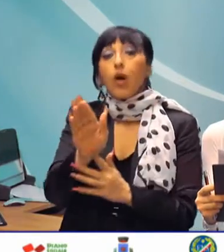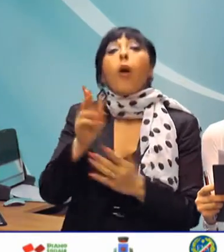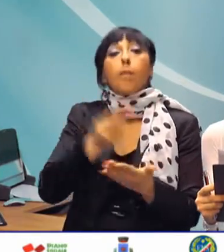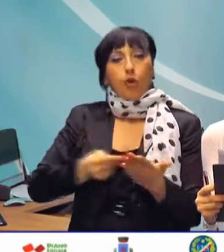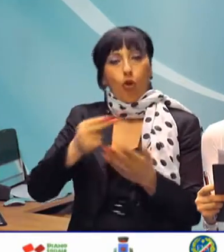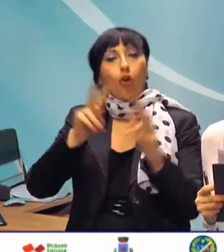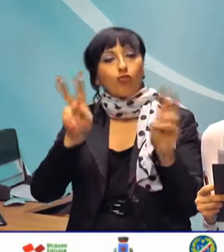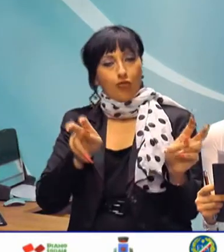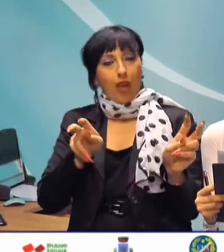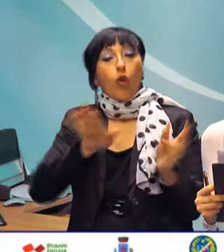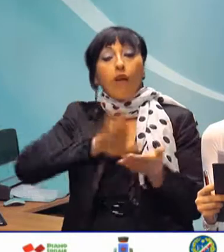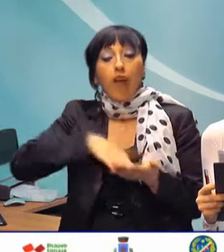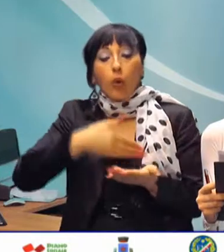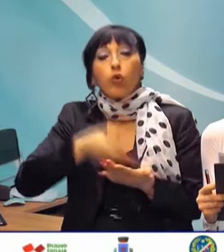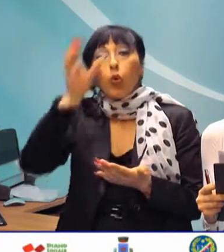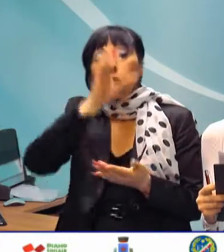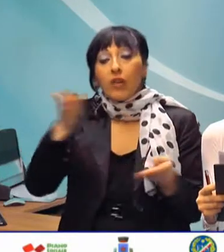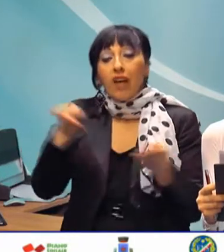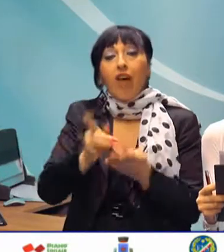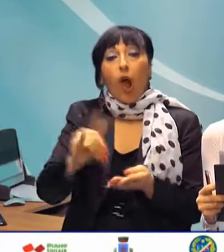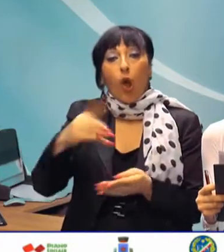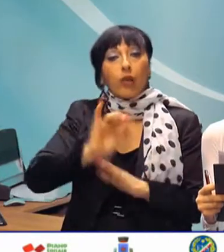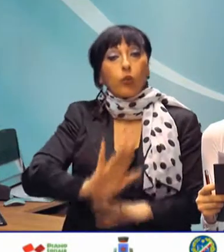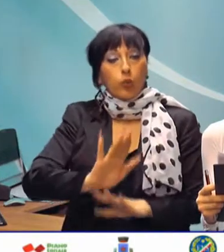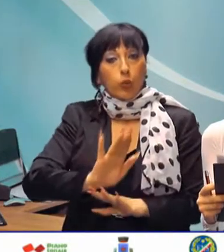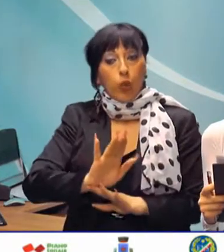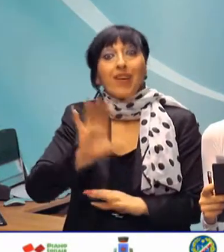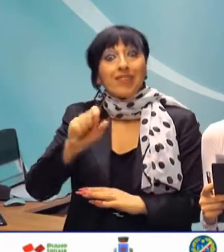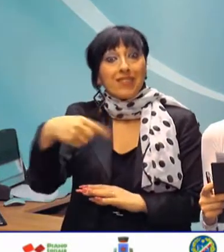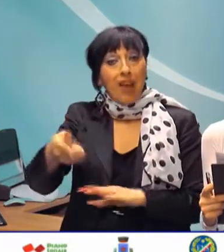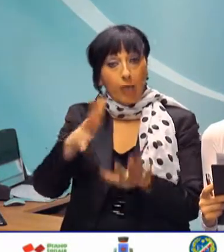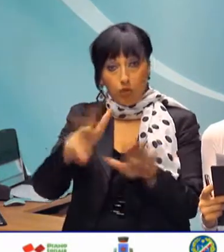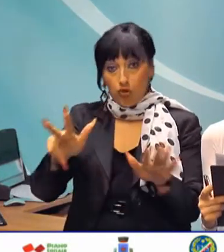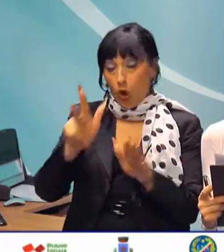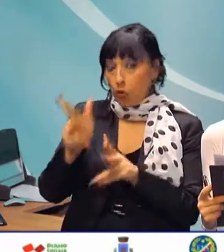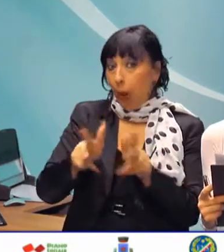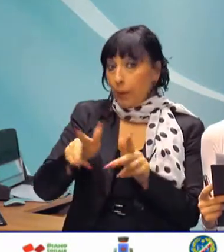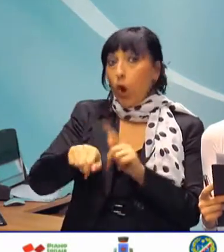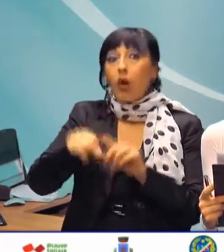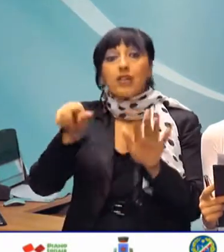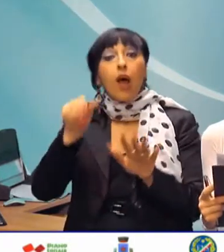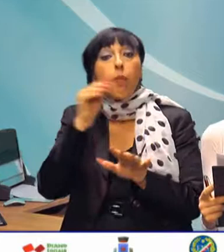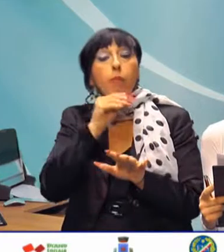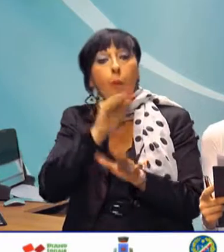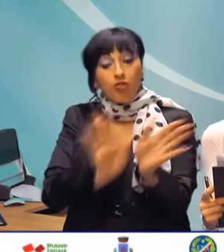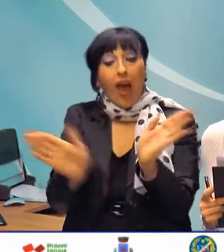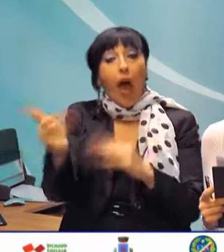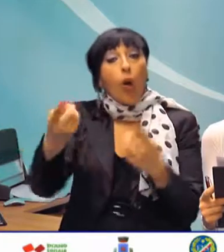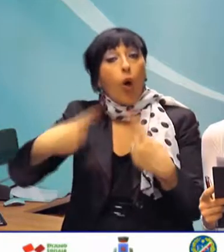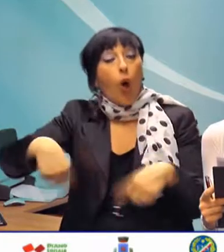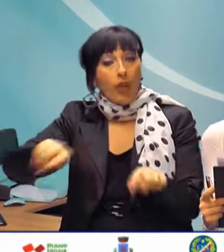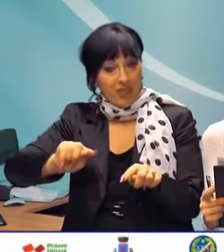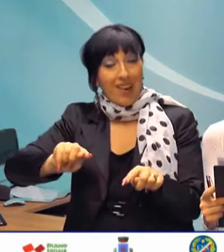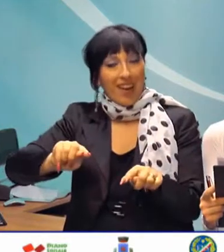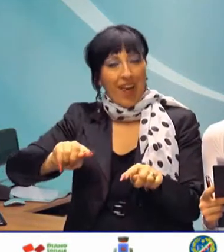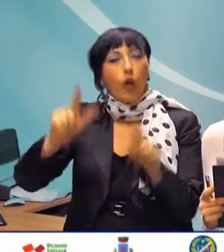turistica del Vallo di Diano. L'incontro si terrà sabato 18 aprile alle ore 18 presso l'Aula Consiliare